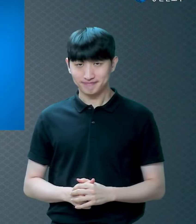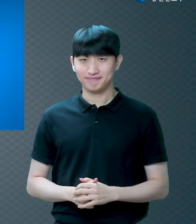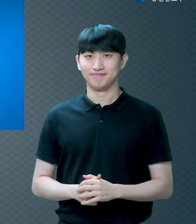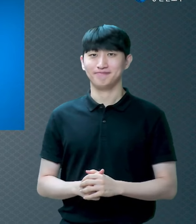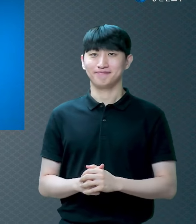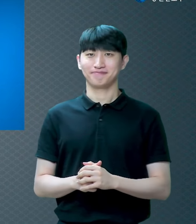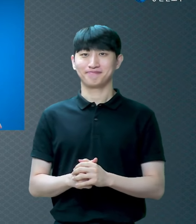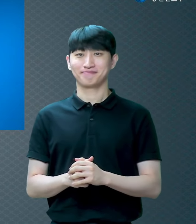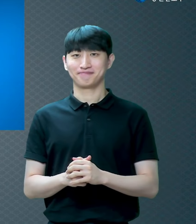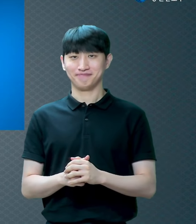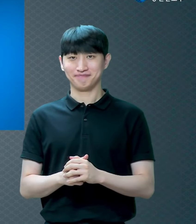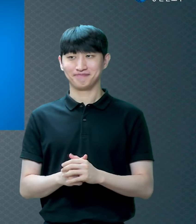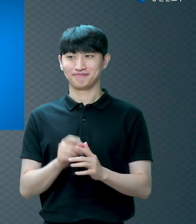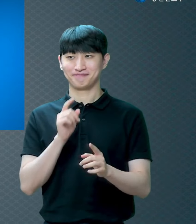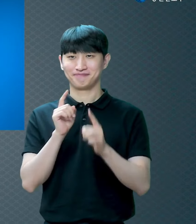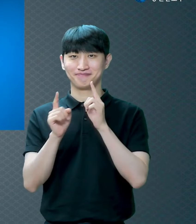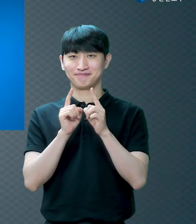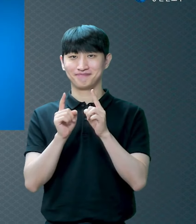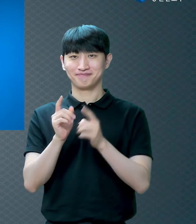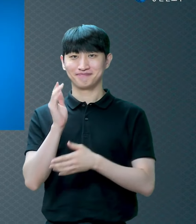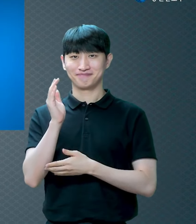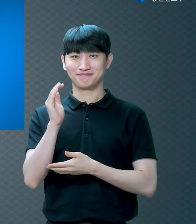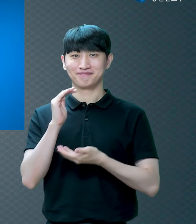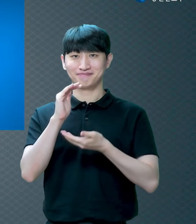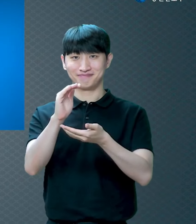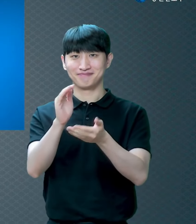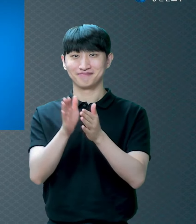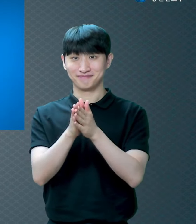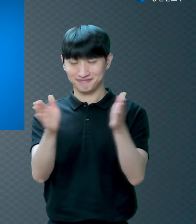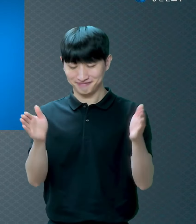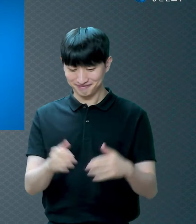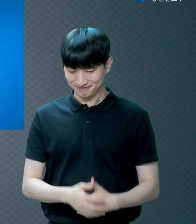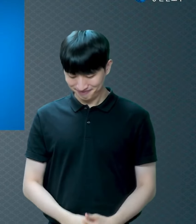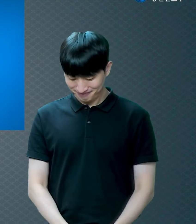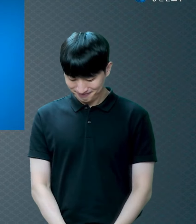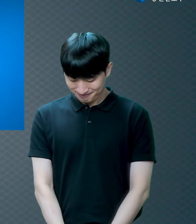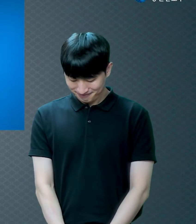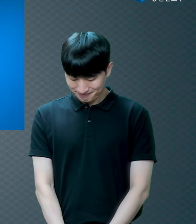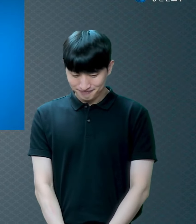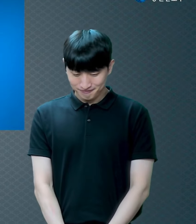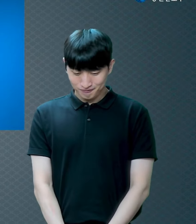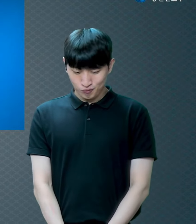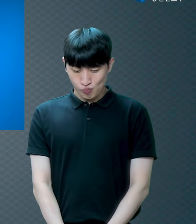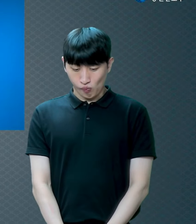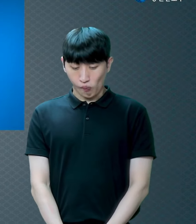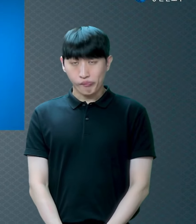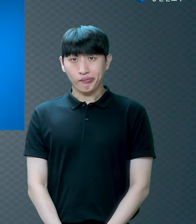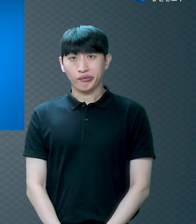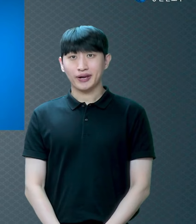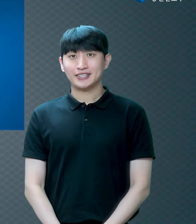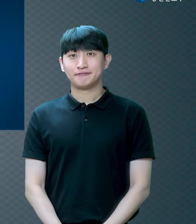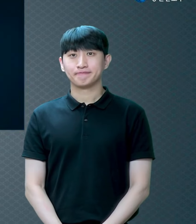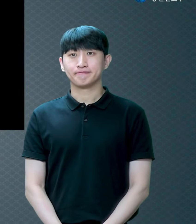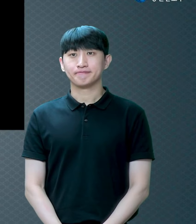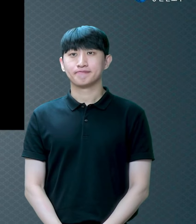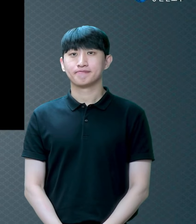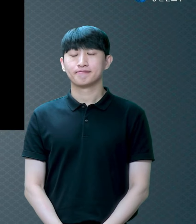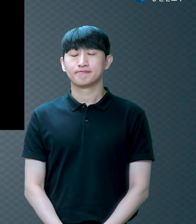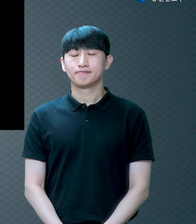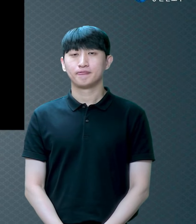이어서 더 생각을 좀 해보겠습니다 남은 시간